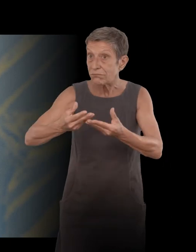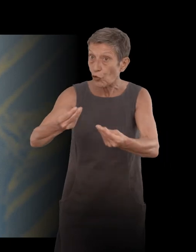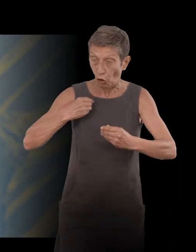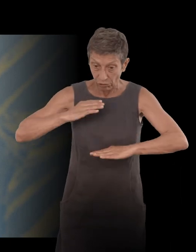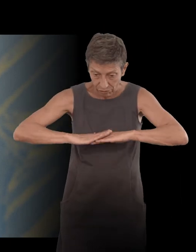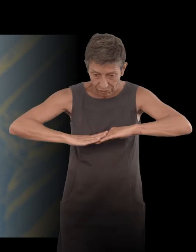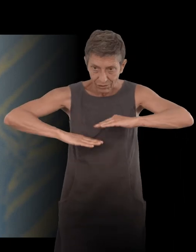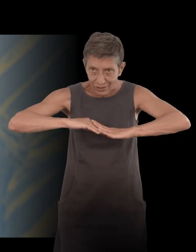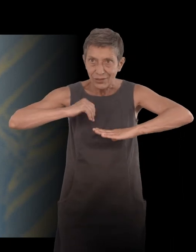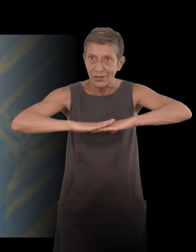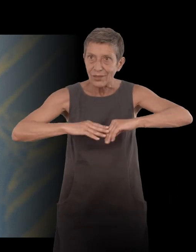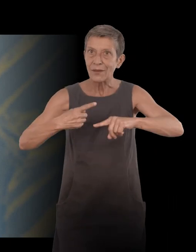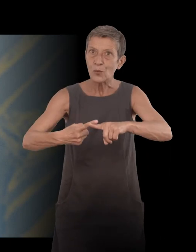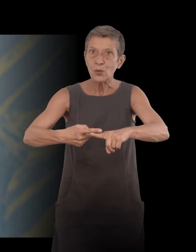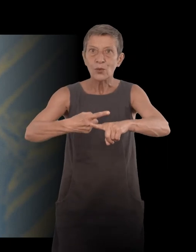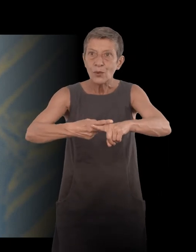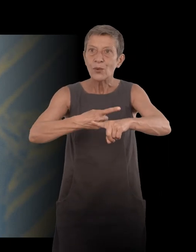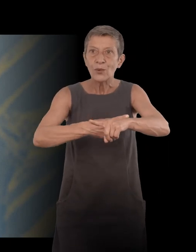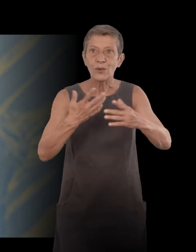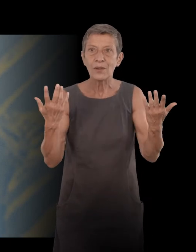Voilà, quand je... Quand je me retourne...